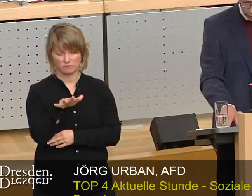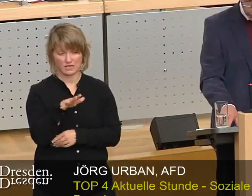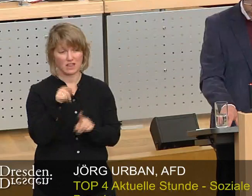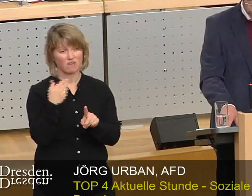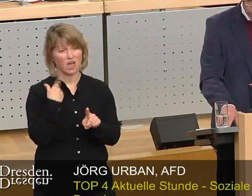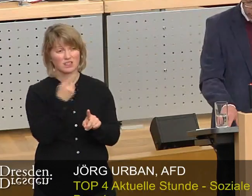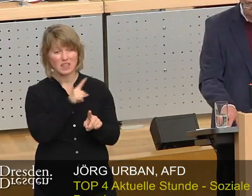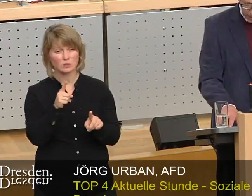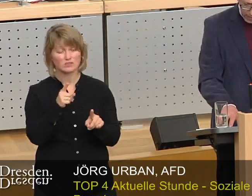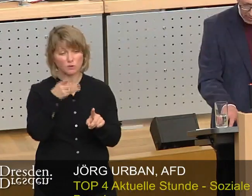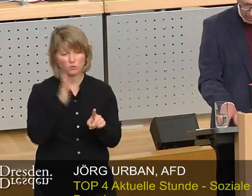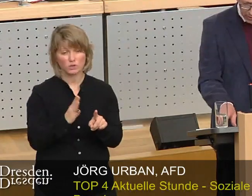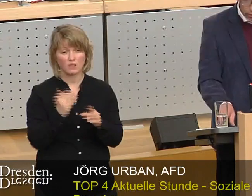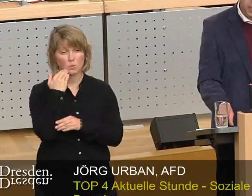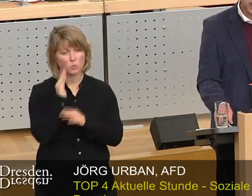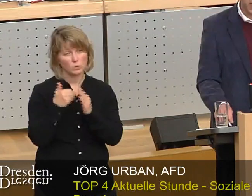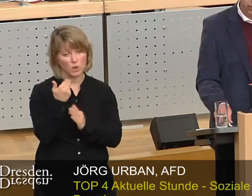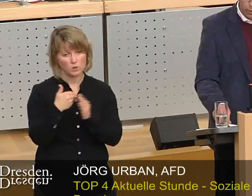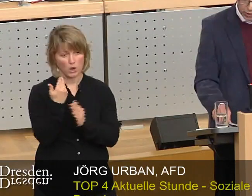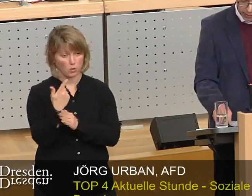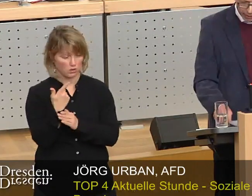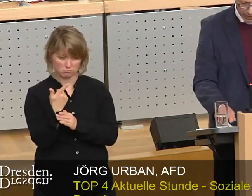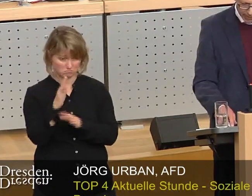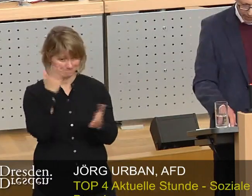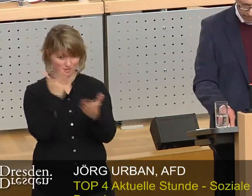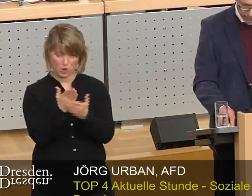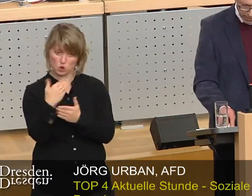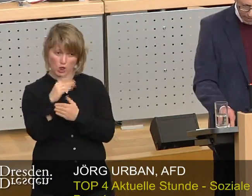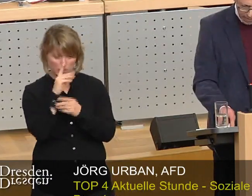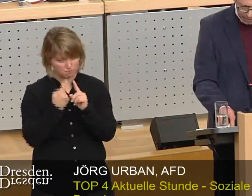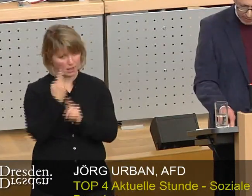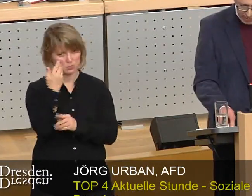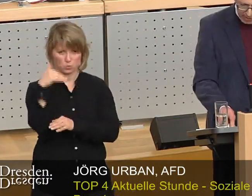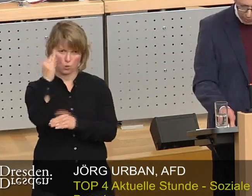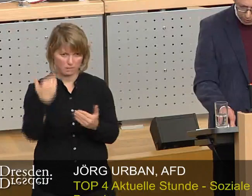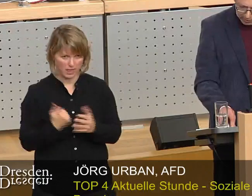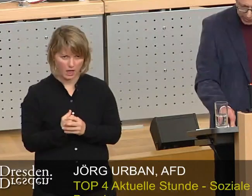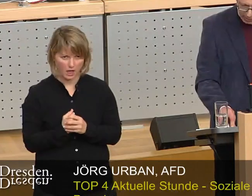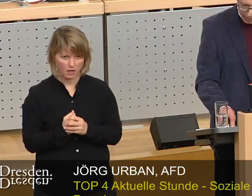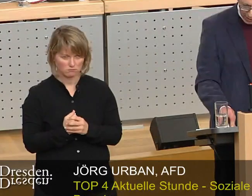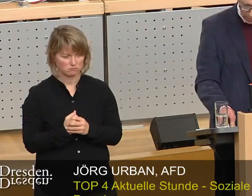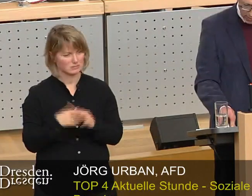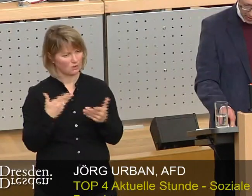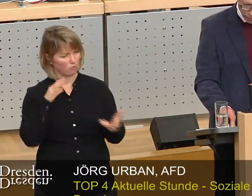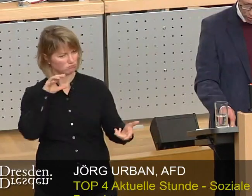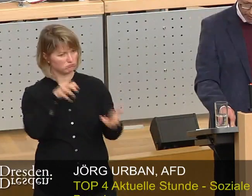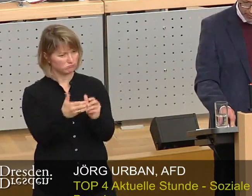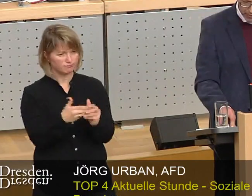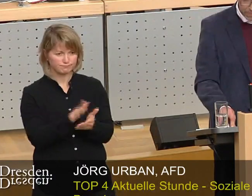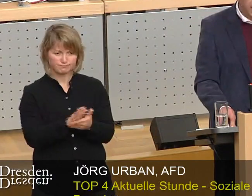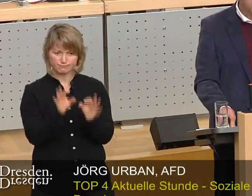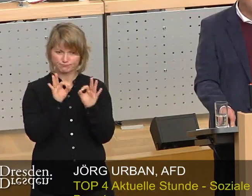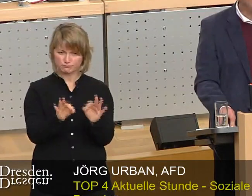.500 neuen Wohnungen sicherlich noch nicht seinen Höchststand erreicht. Das ist eine sehr nüchterne Zusammenfassung des Ist